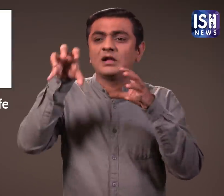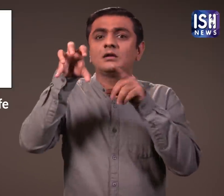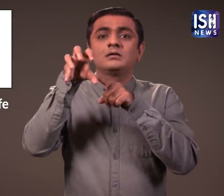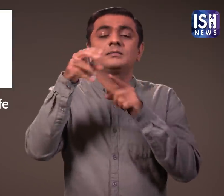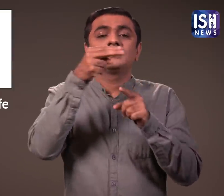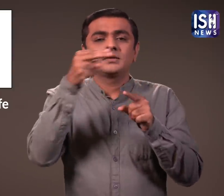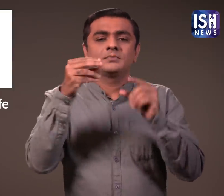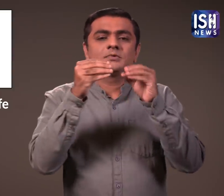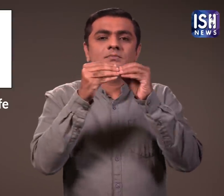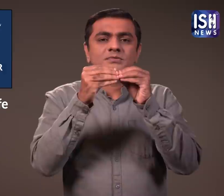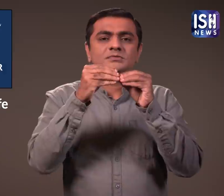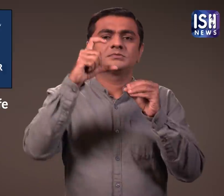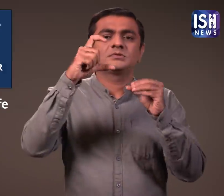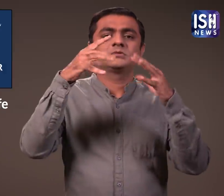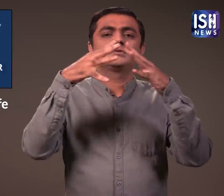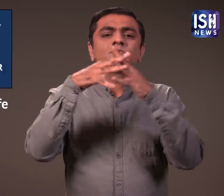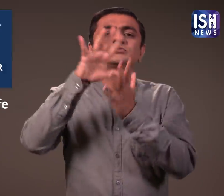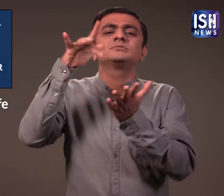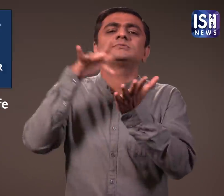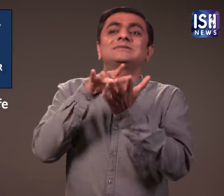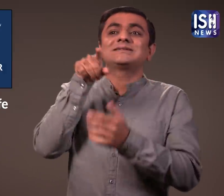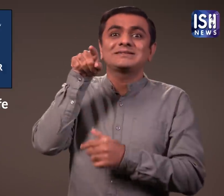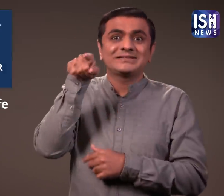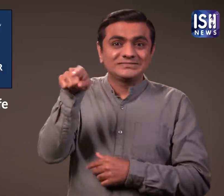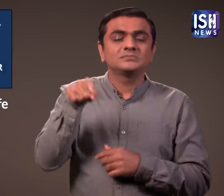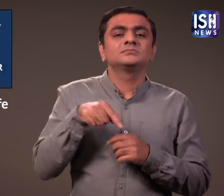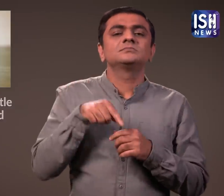अस्पताल के अंदर एक बर्द से केप वाइड लाइफ सेंटर है